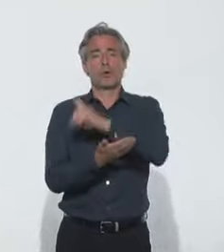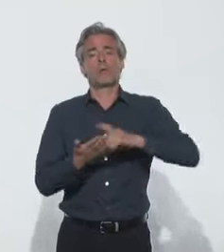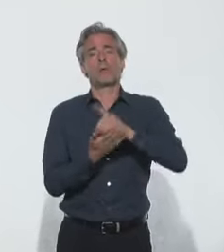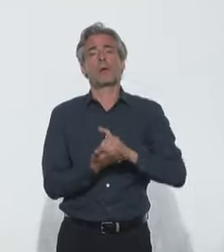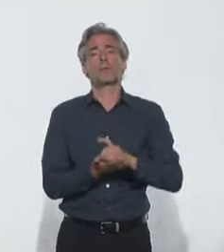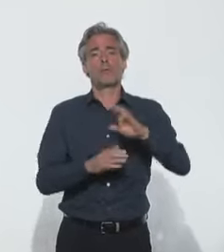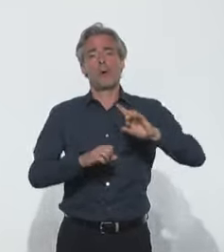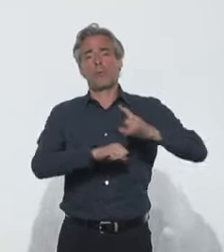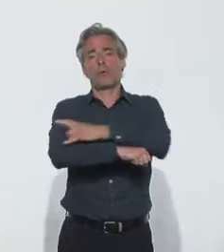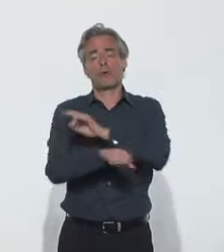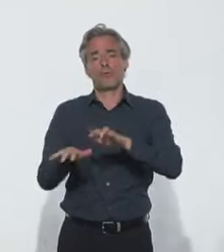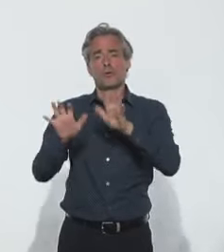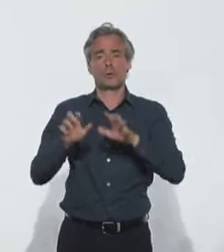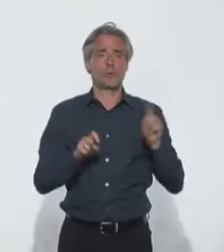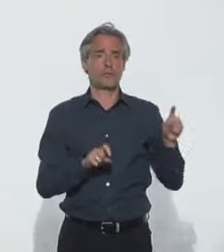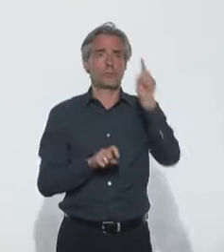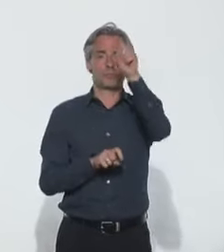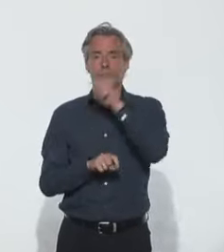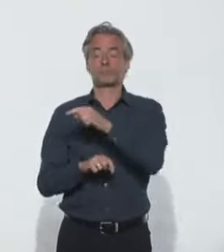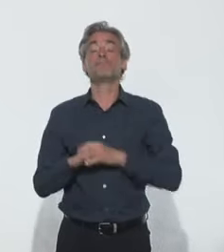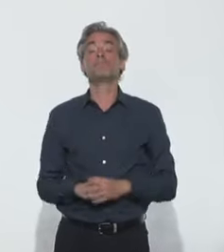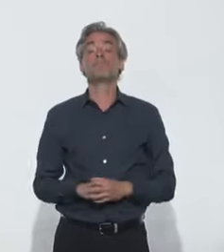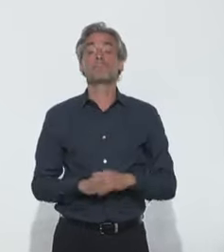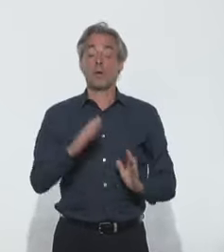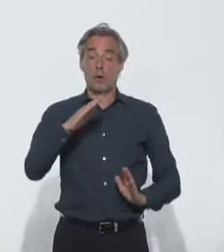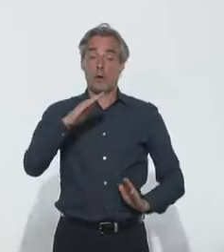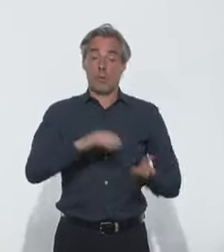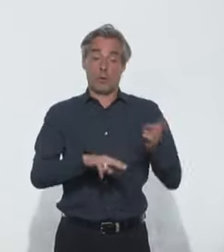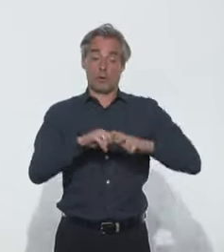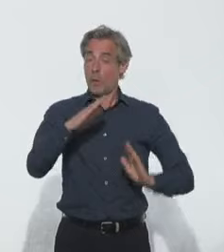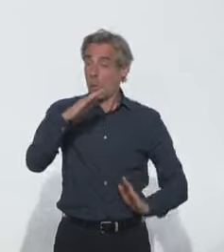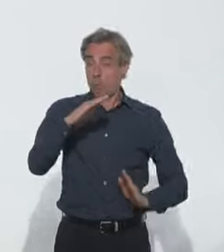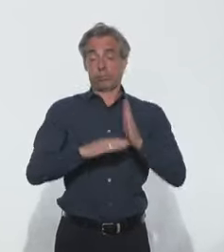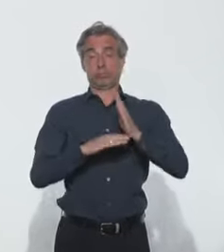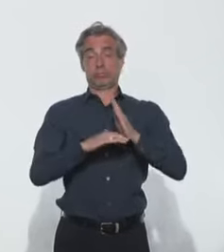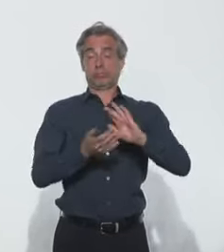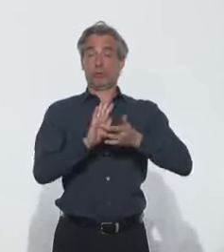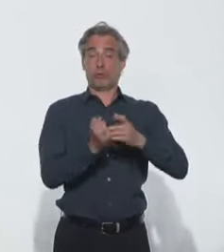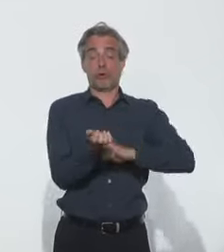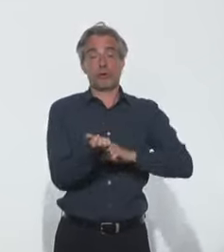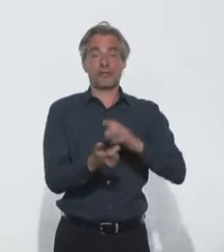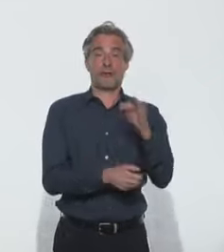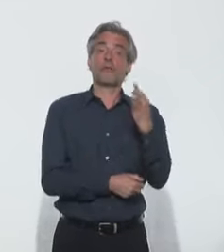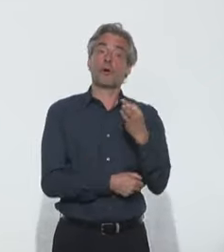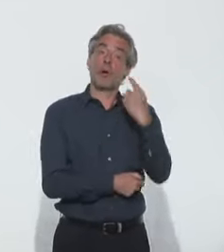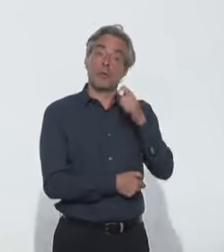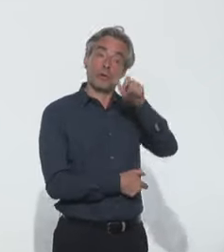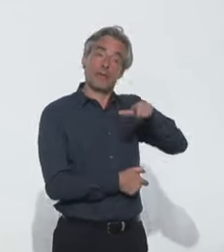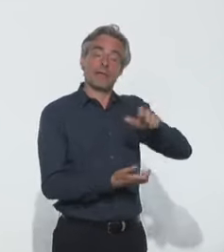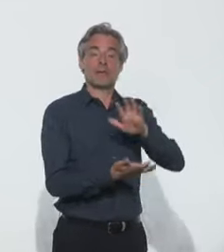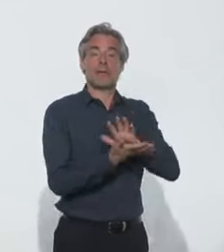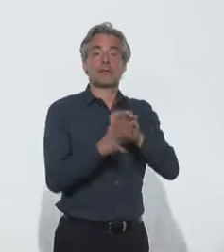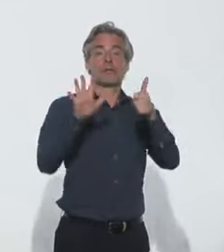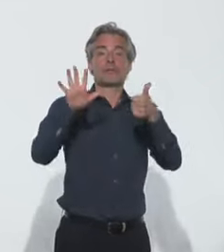départements de Bourgogne-Franche-Comté. L'excès de mortalité, toute cause observée en France, touche principalement les personnes de plus de